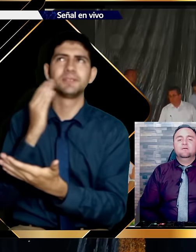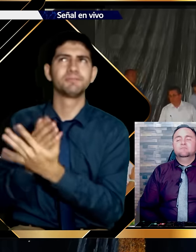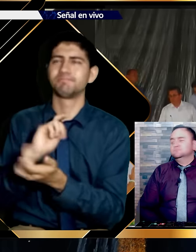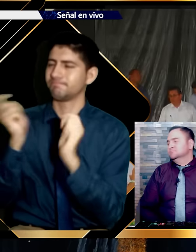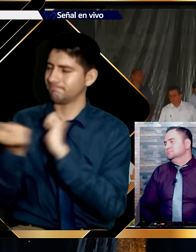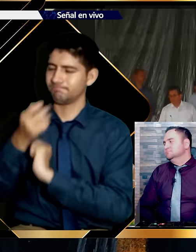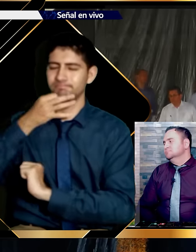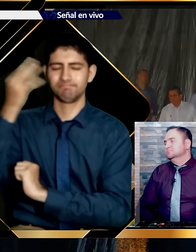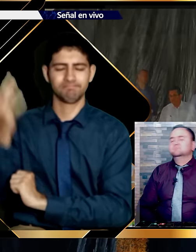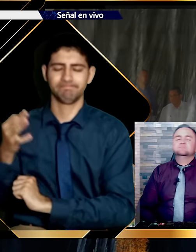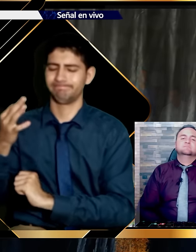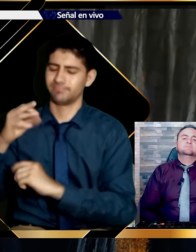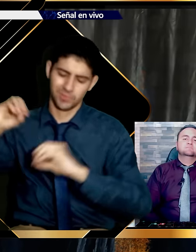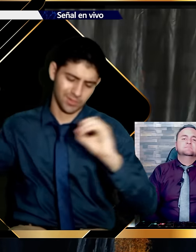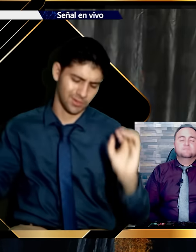No.